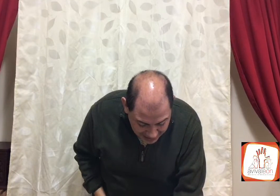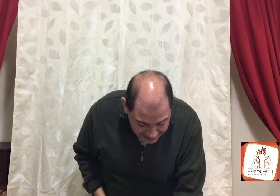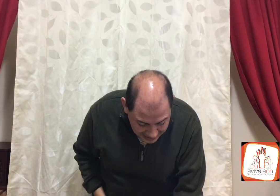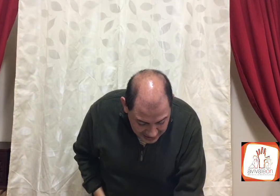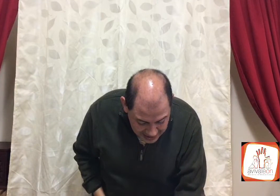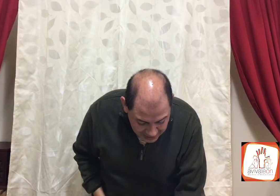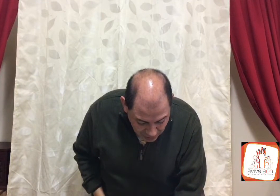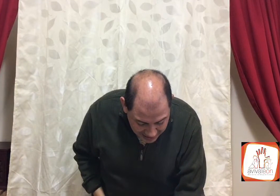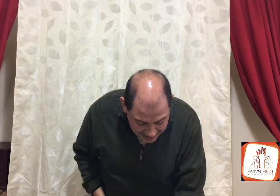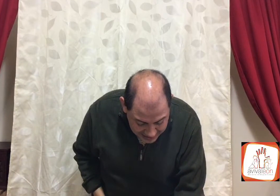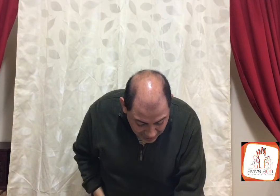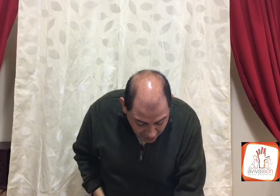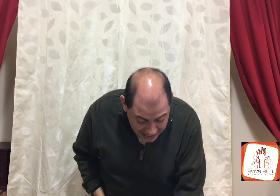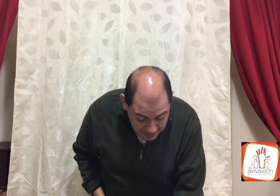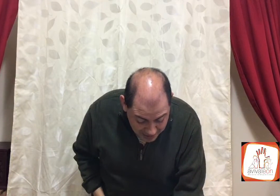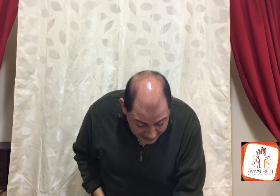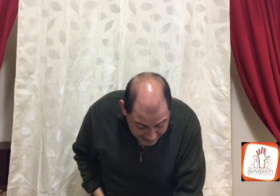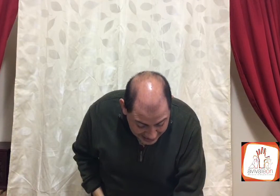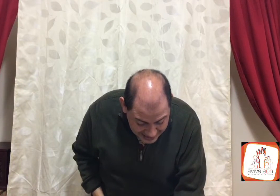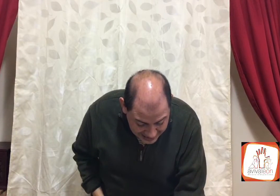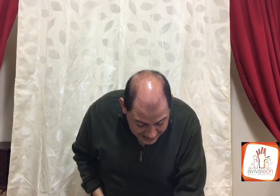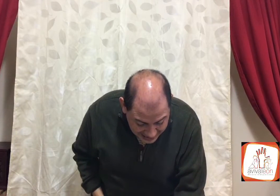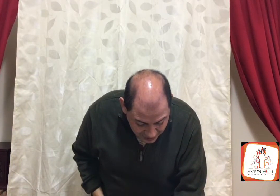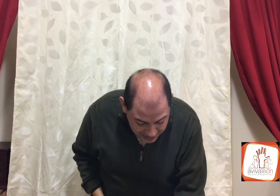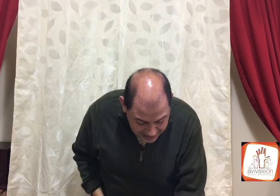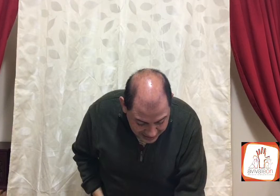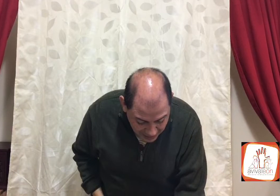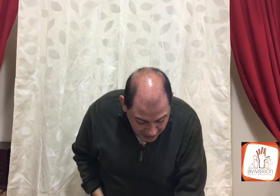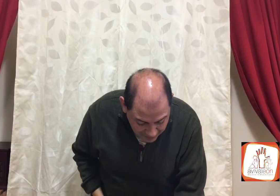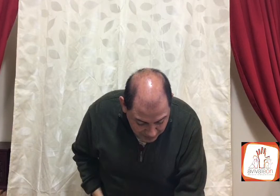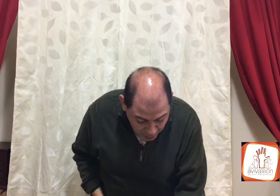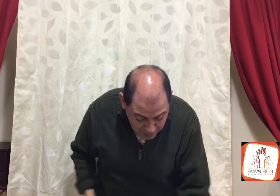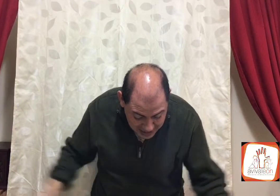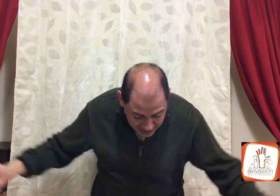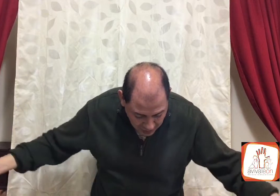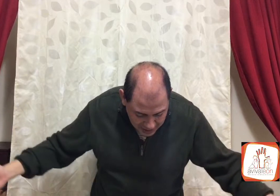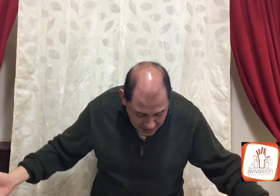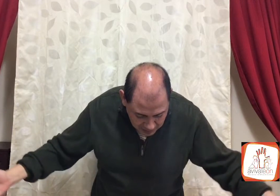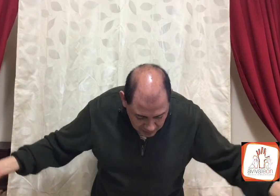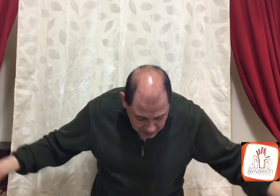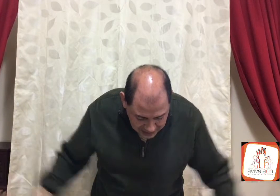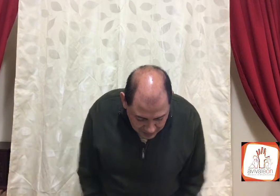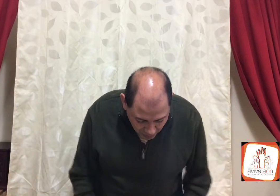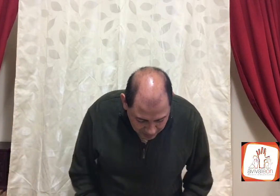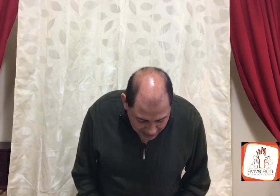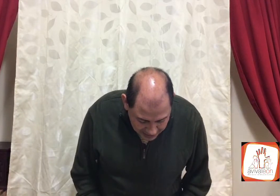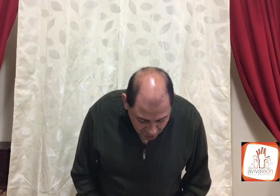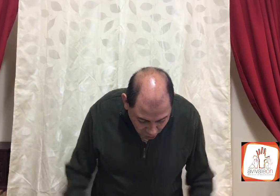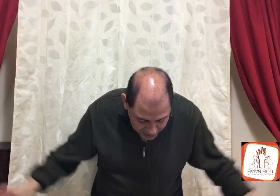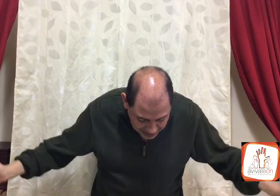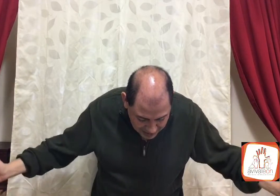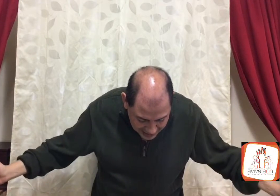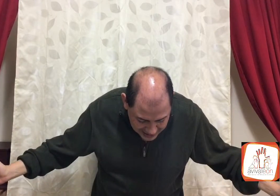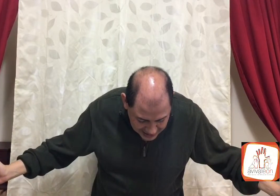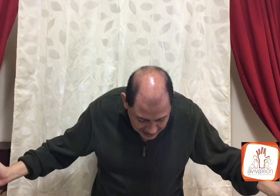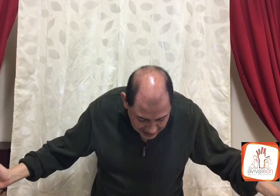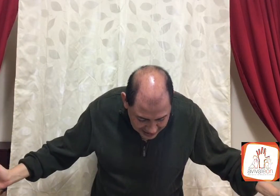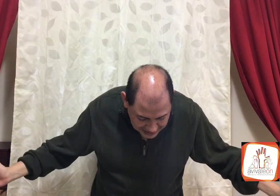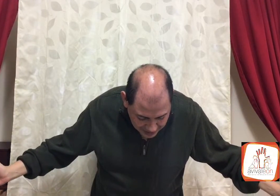madre, y su madre dijo, en verdad, he dedicado el dinero a Jehová por mi hijo, zambomba, todo está mal ahí, que está